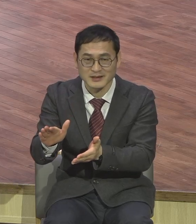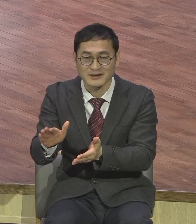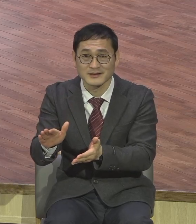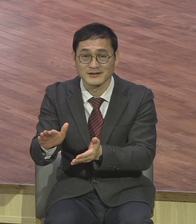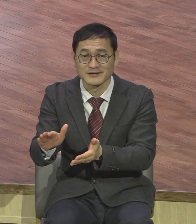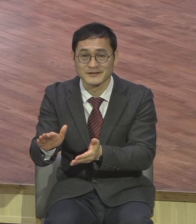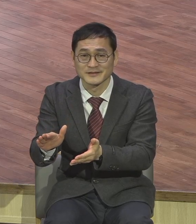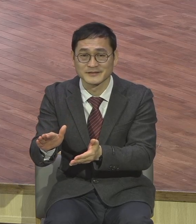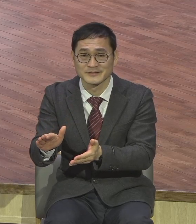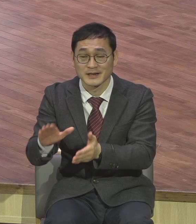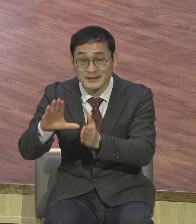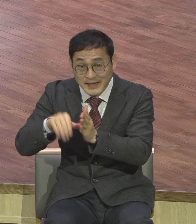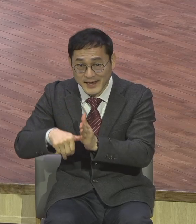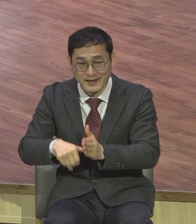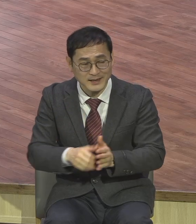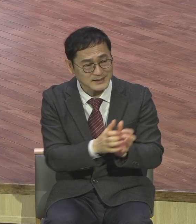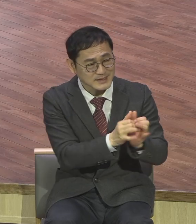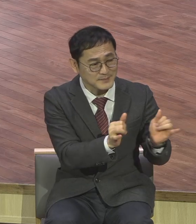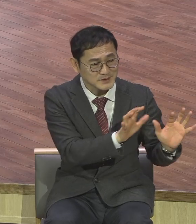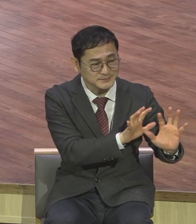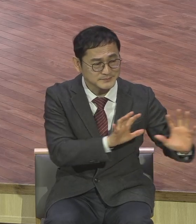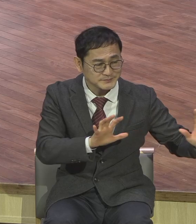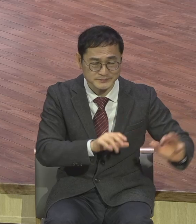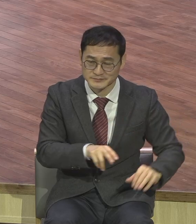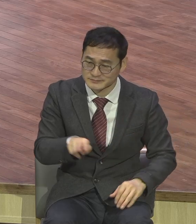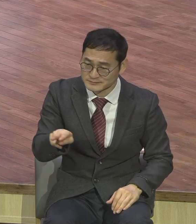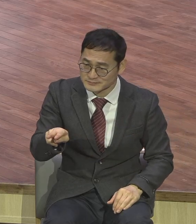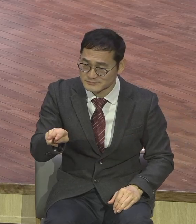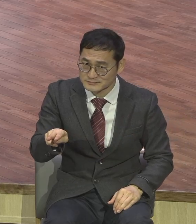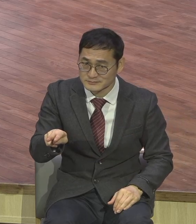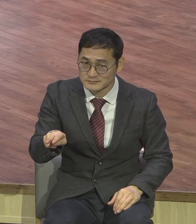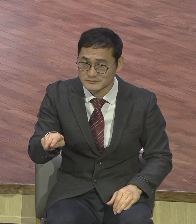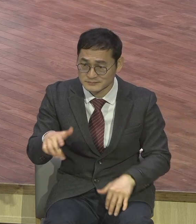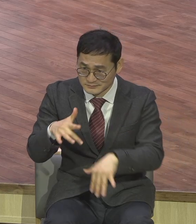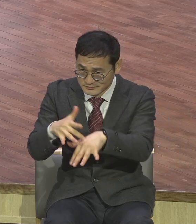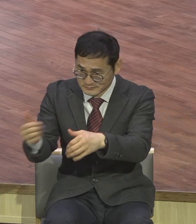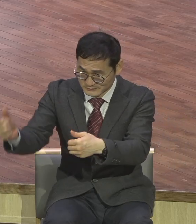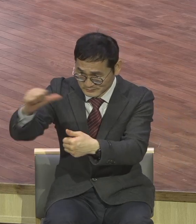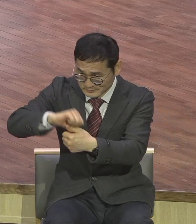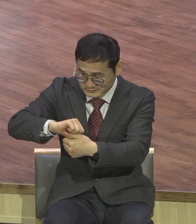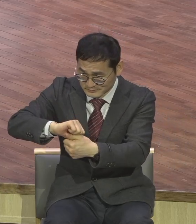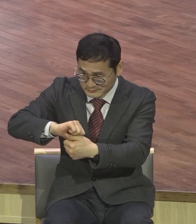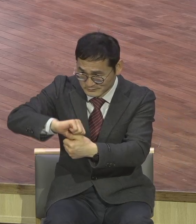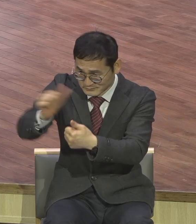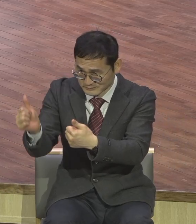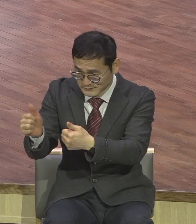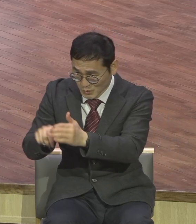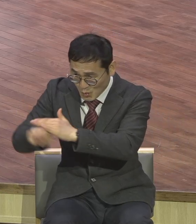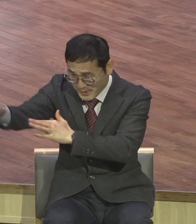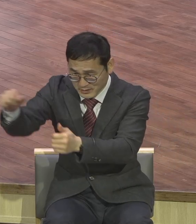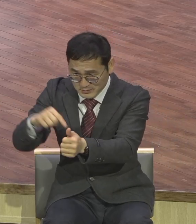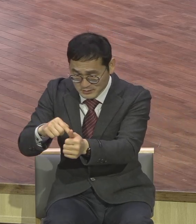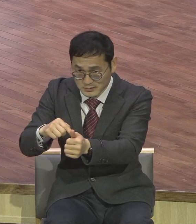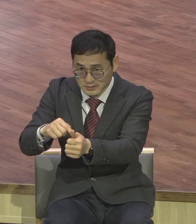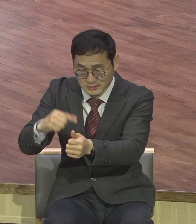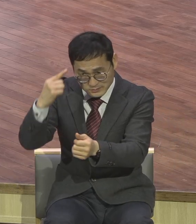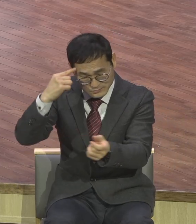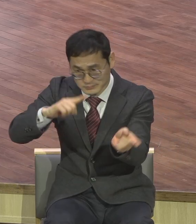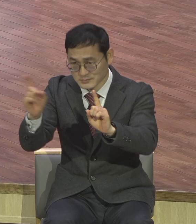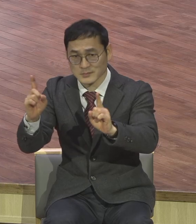정말 귀신 돌린 자가 온전하게 된 이 모습을 그렇게 보면서 놀라서 예수님을